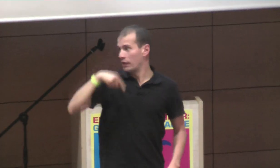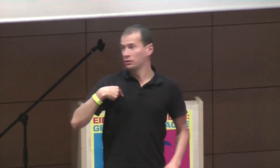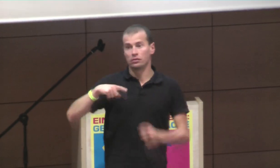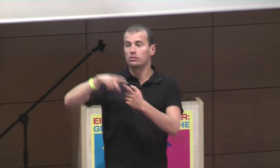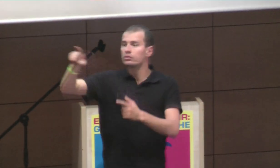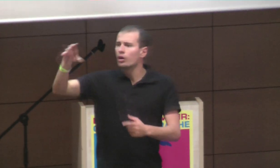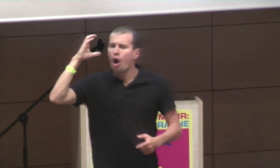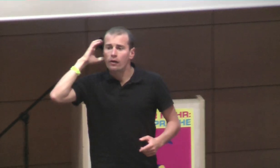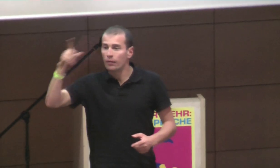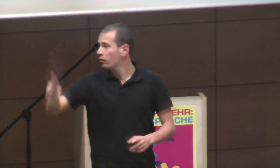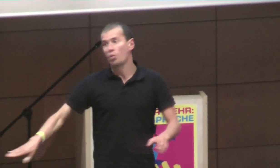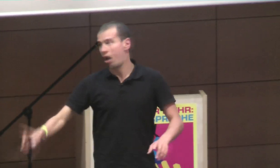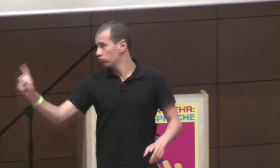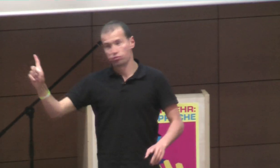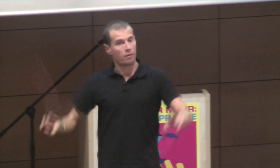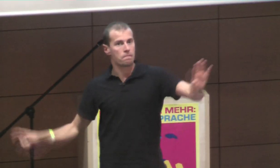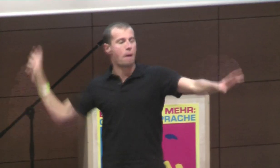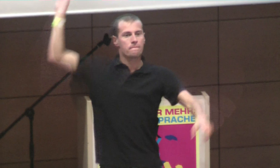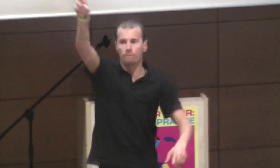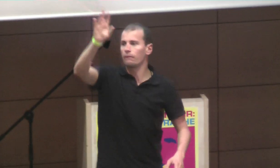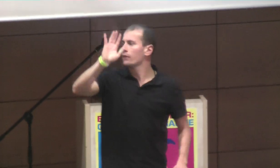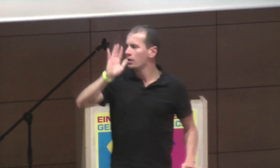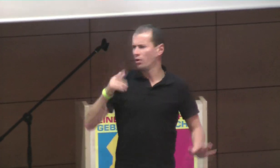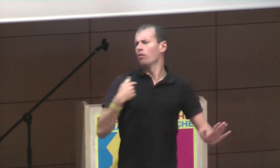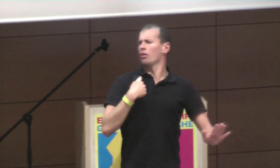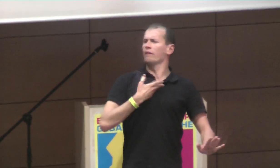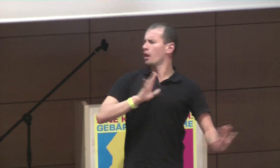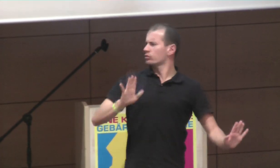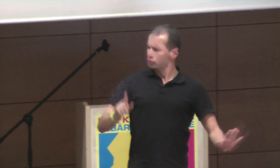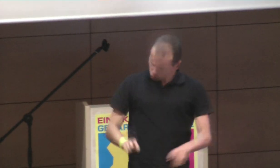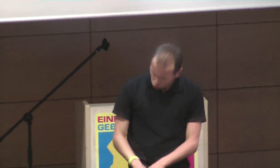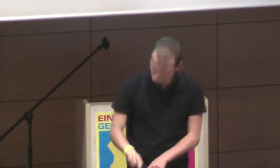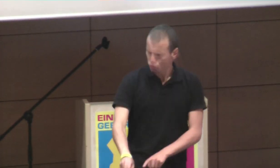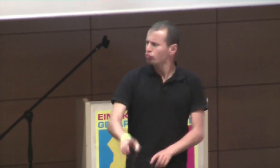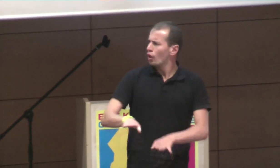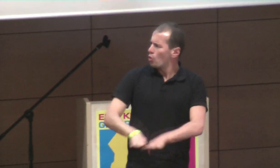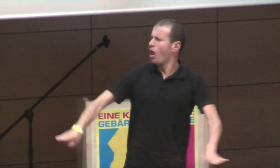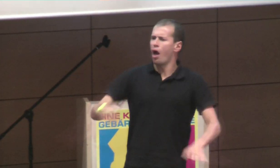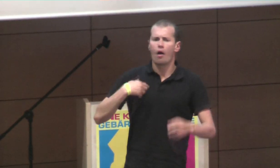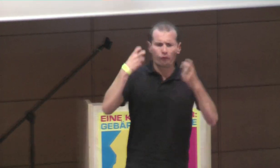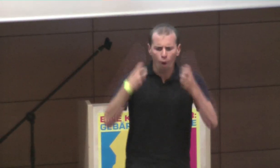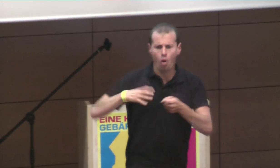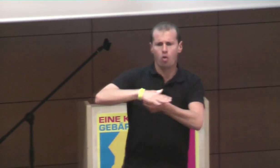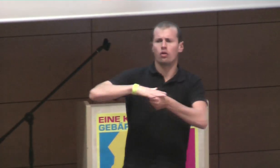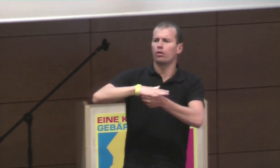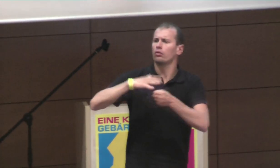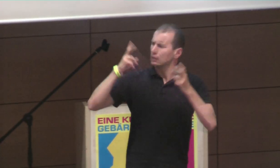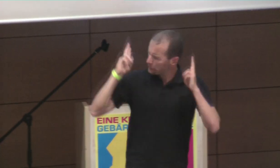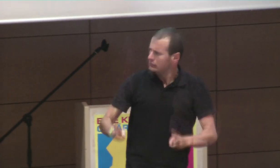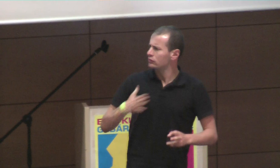zu überspringen, um in den Bezirk zu gehen, und, äh, da hab ich erst gesagt, nee, ich wollte jetzt auch gar nicht, so einen großen Sprung